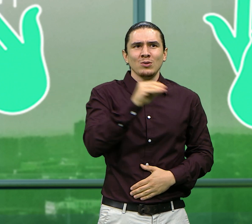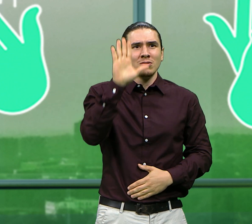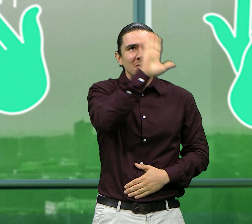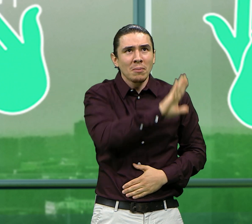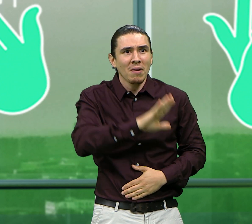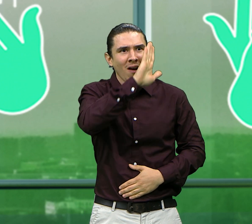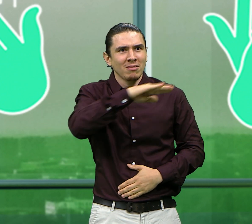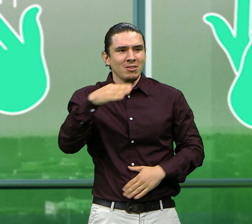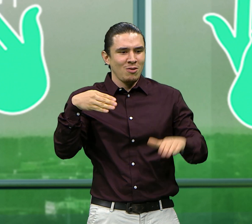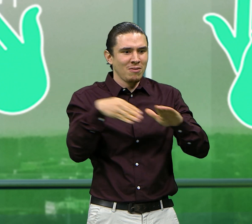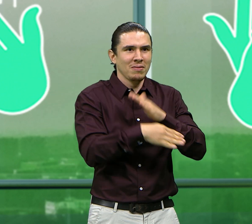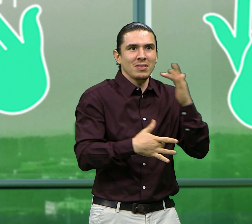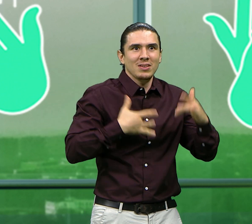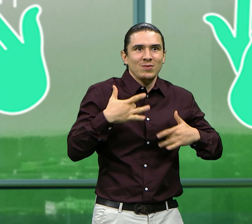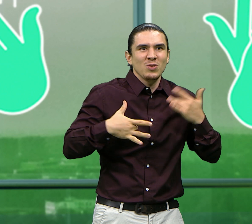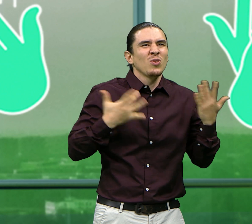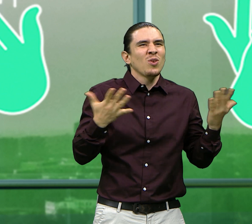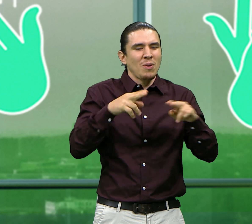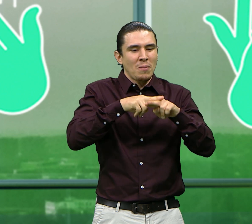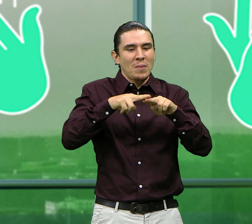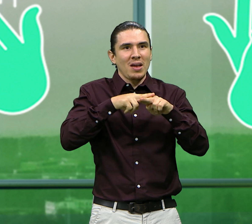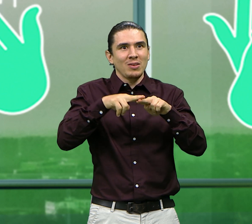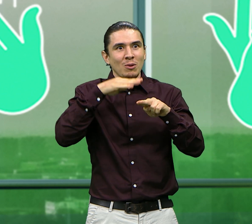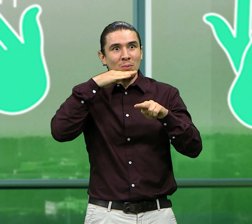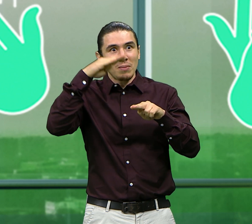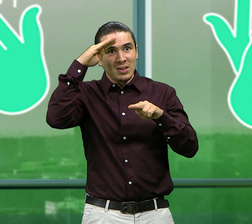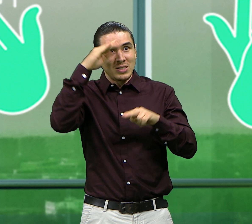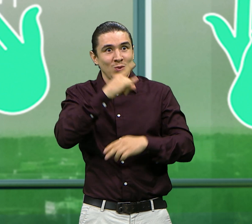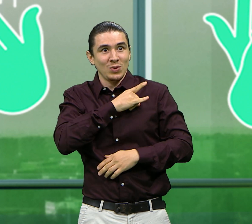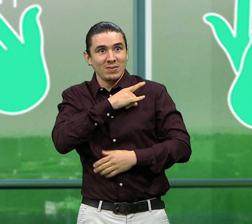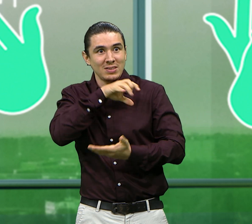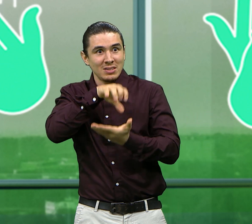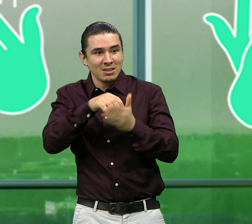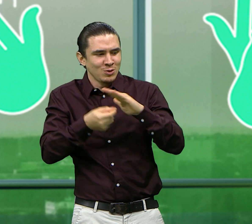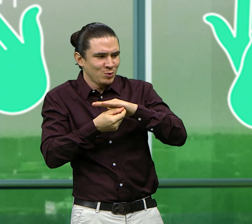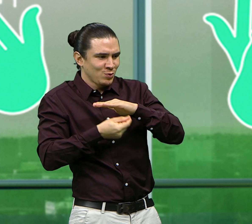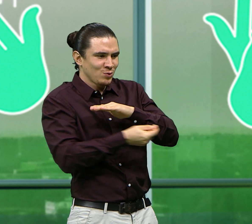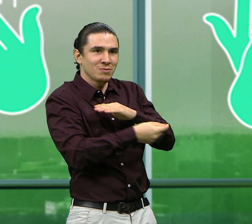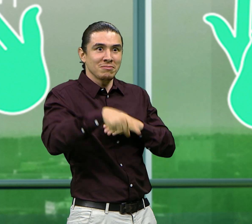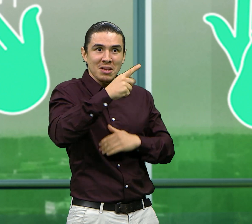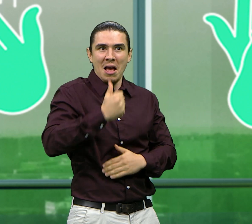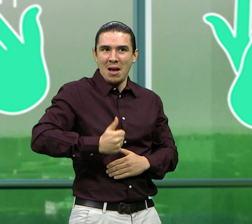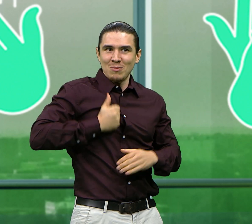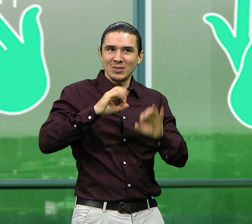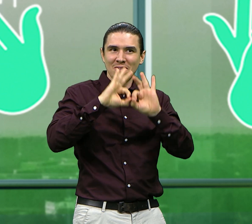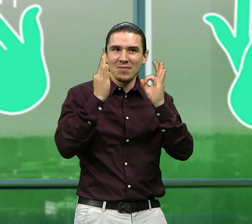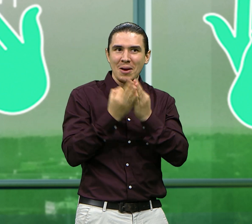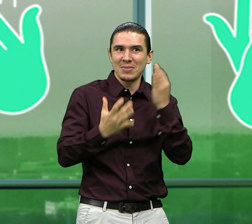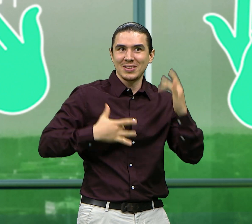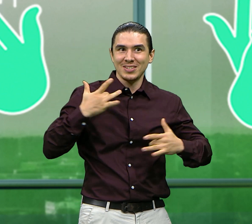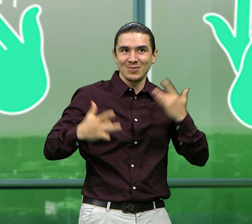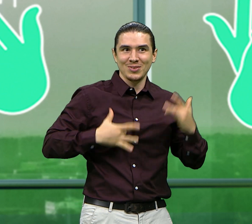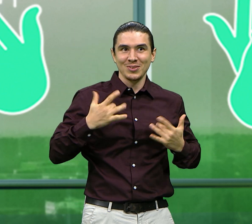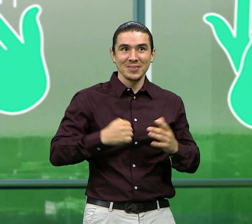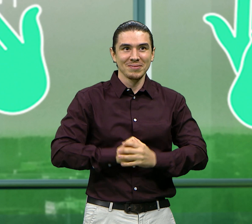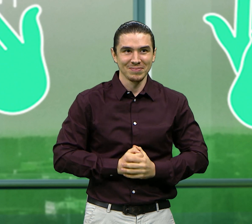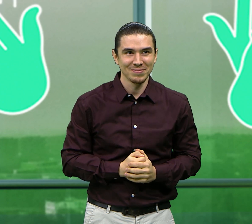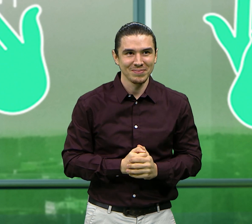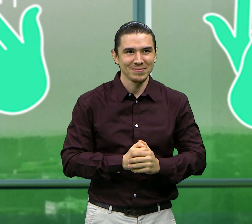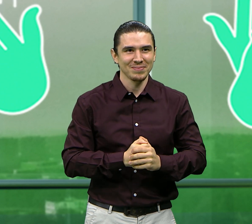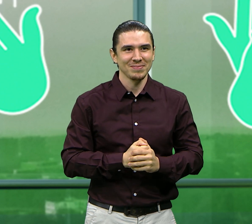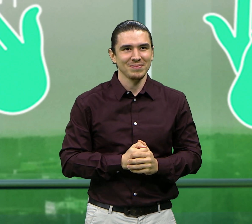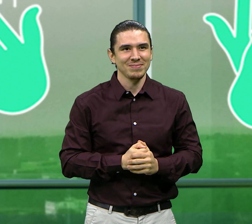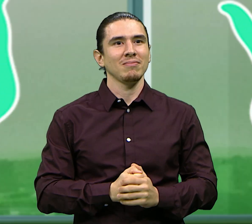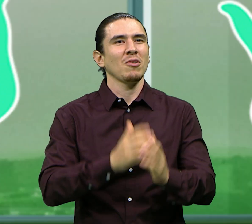adultos, para quienes nos visiten desde cualquier municipio del departamento. Y es muy fácil llegar a la estación Universidad del Metro. Pueden venir con la familia y